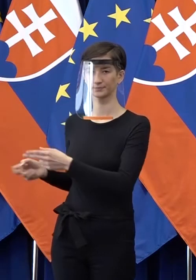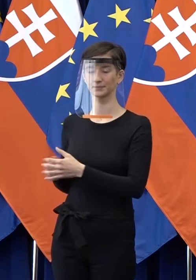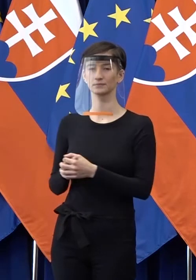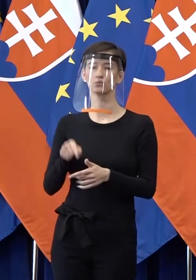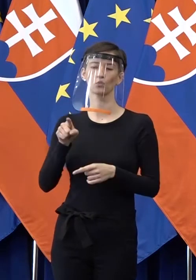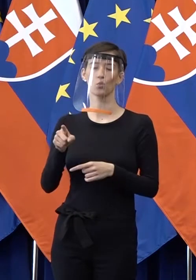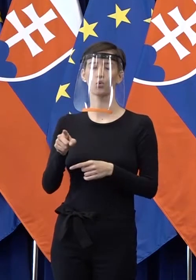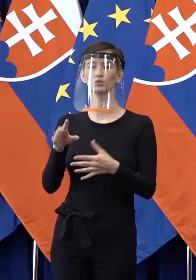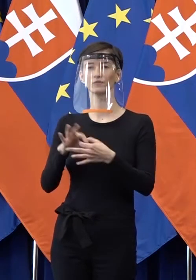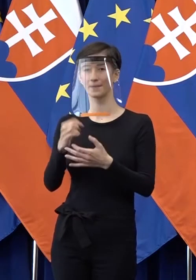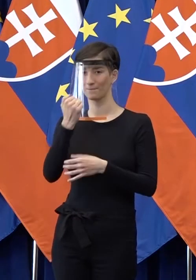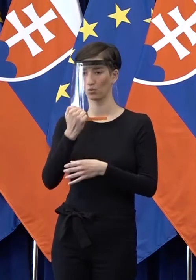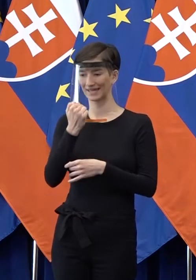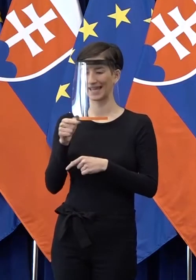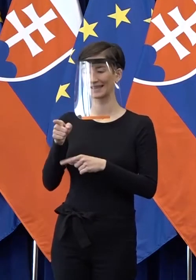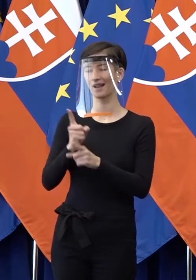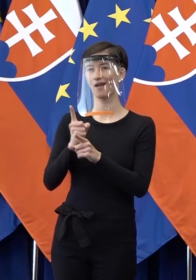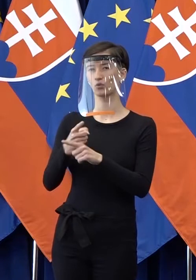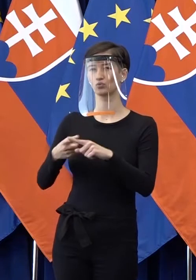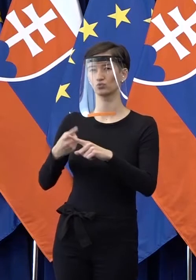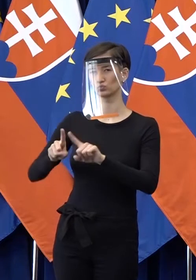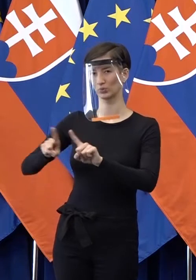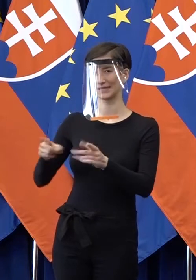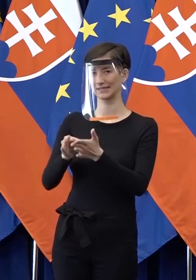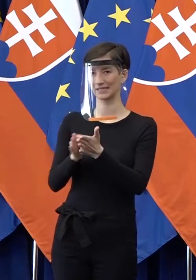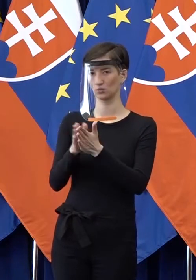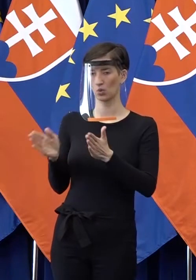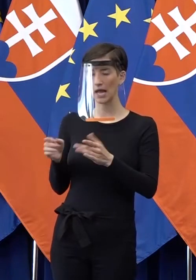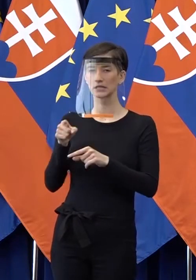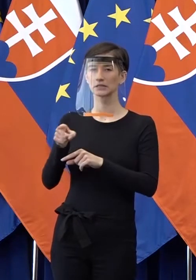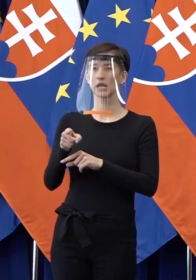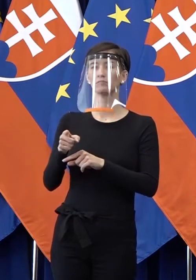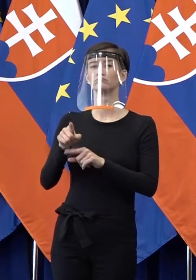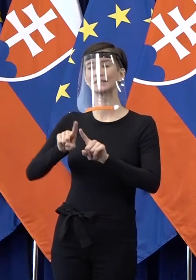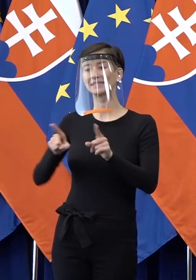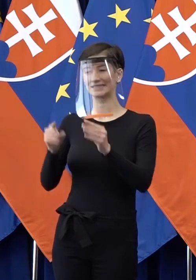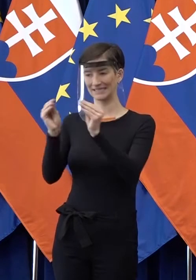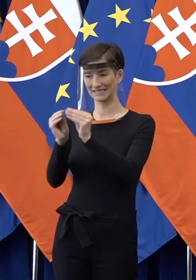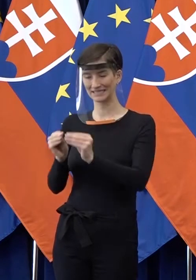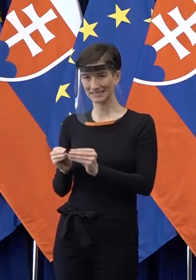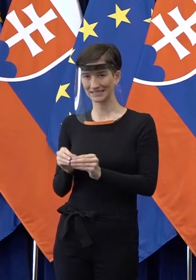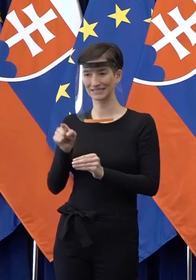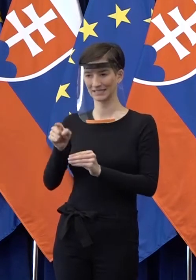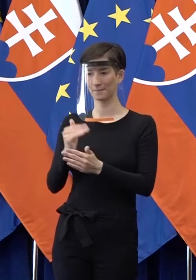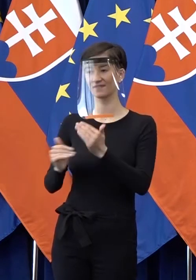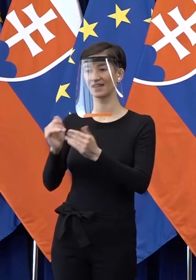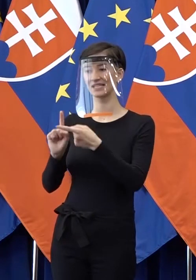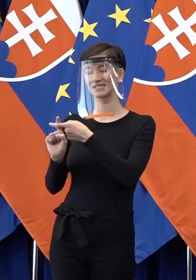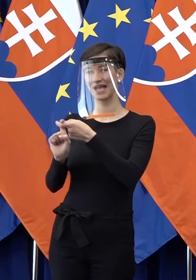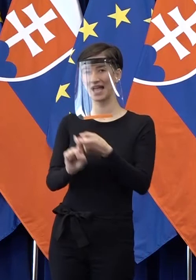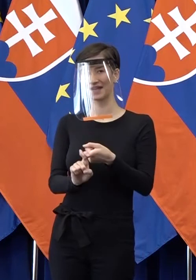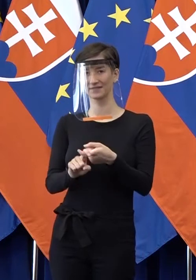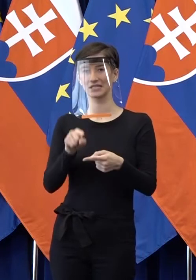podnikateľské subjekty trošku odlišnej situácii. Fungujú na inej báze, sú oveľa viac závislé od refinancovania